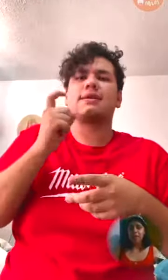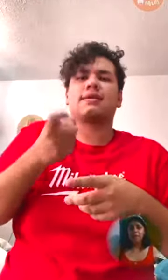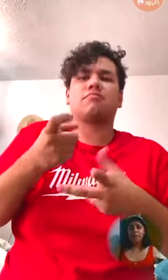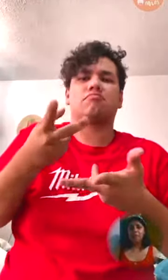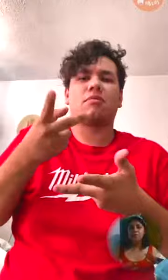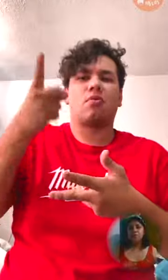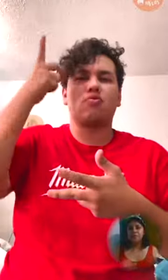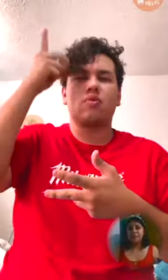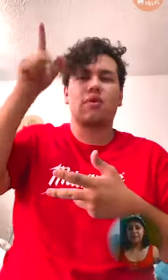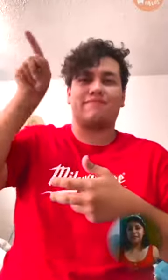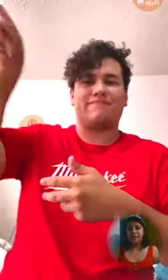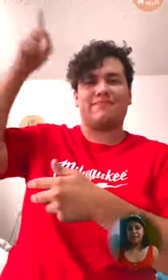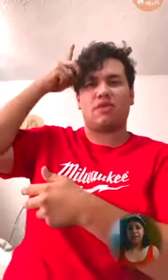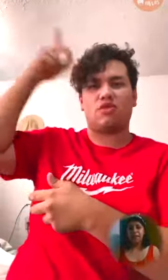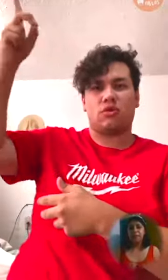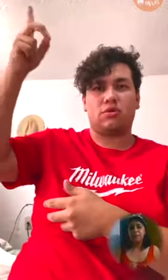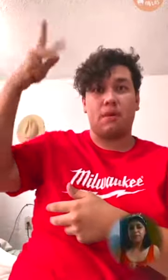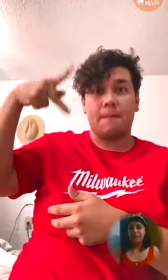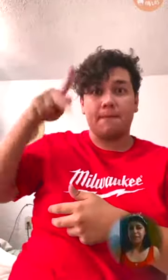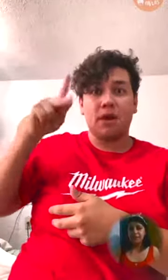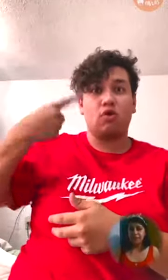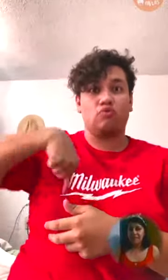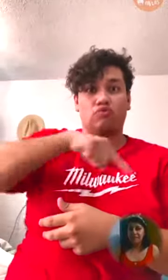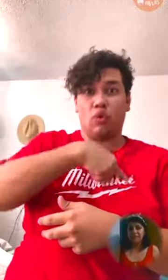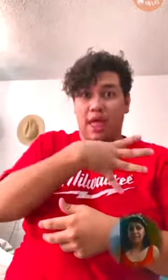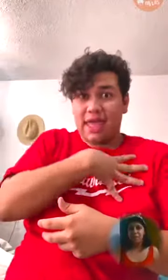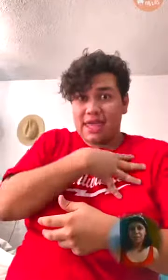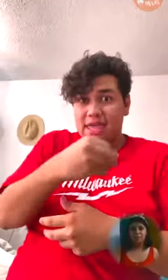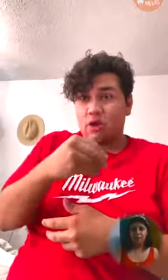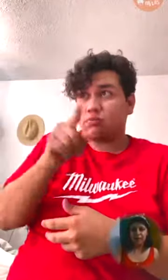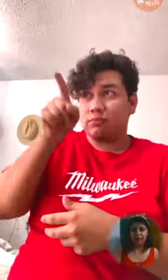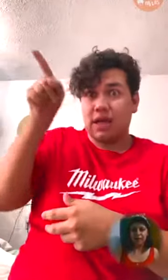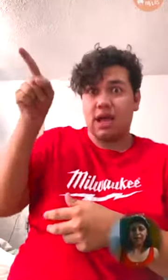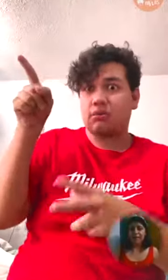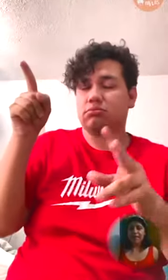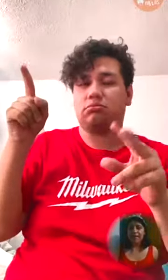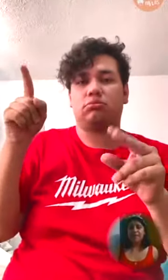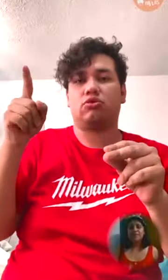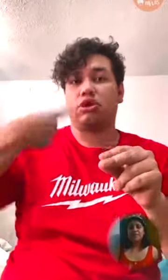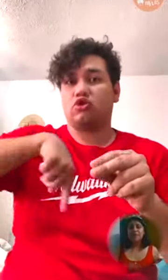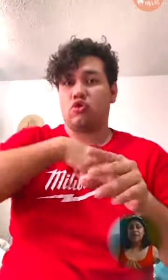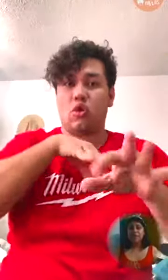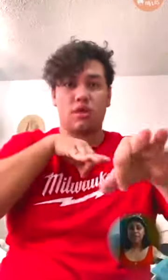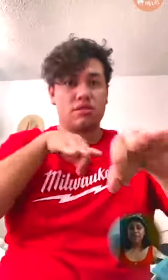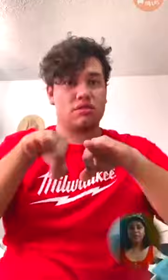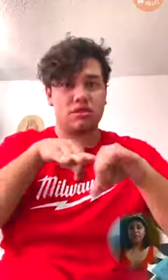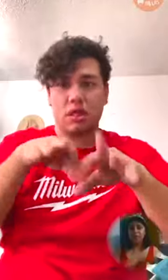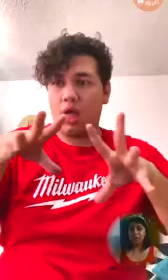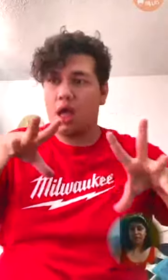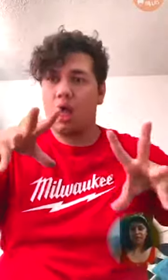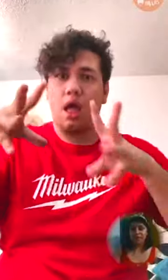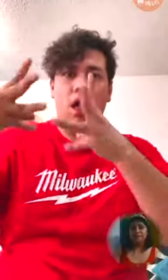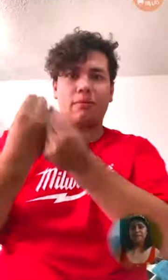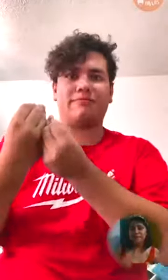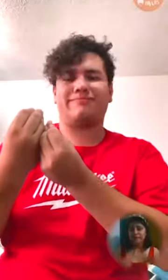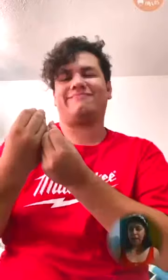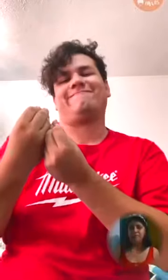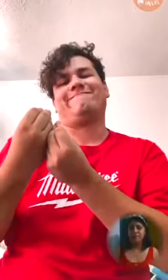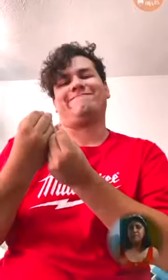pero eso no significa que seamos sus hijos, que le sirvamos como tal. Y si no trabajamos con él, entonces trabajamos en